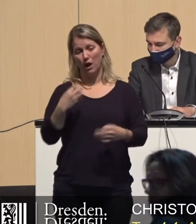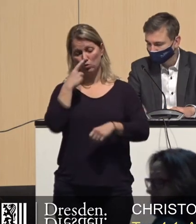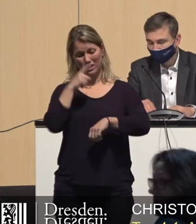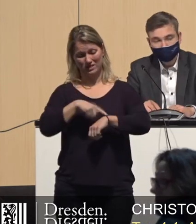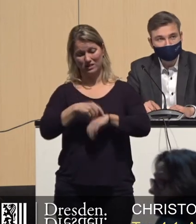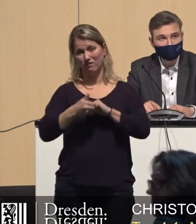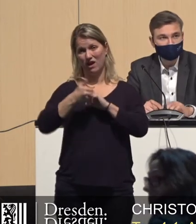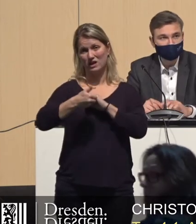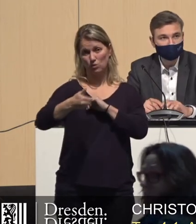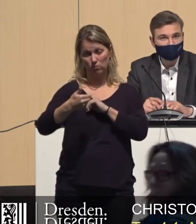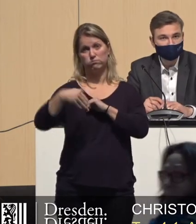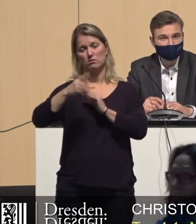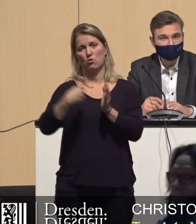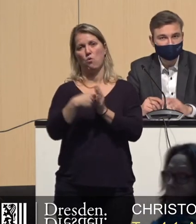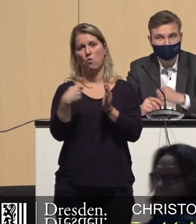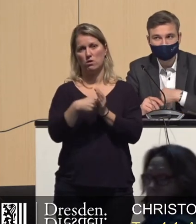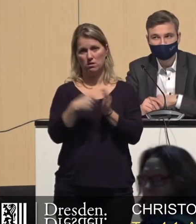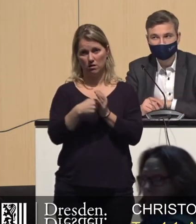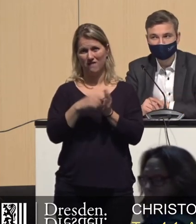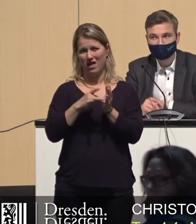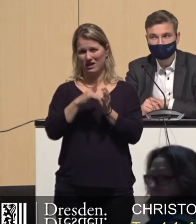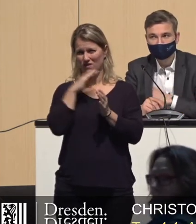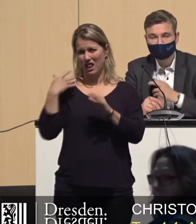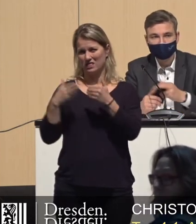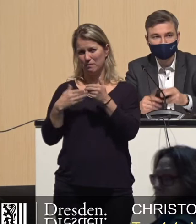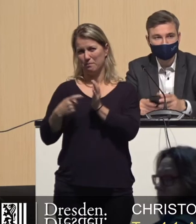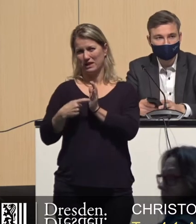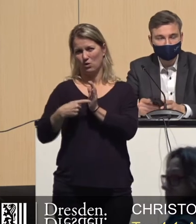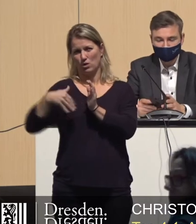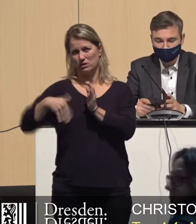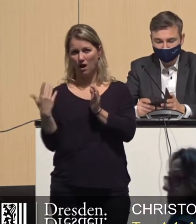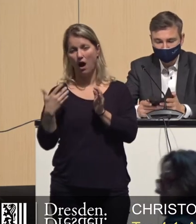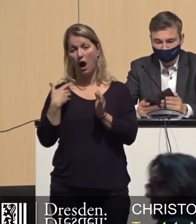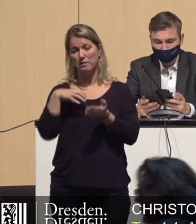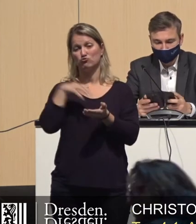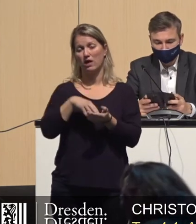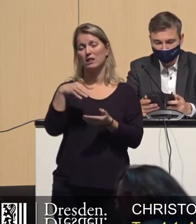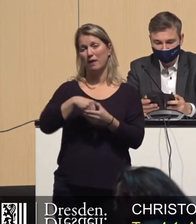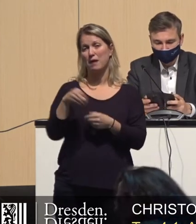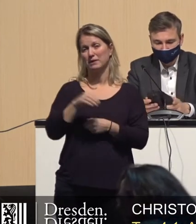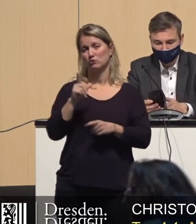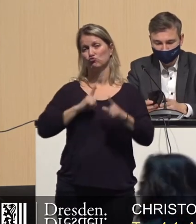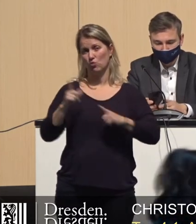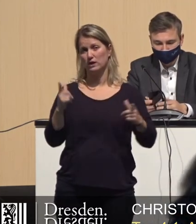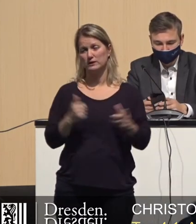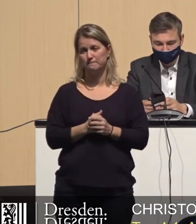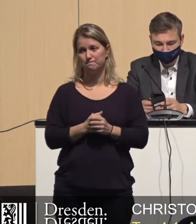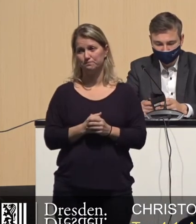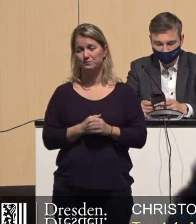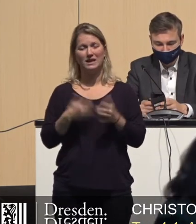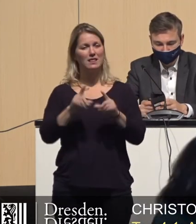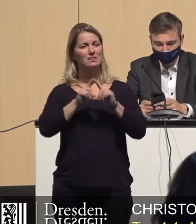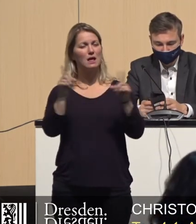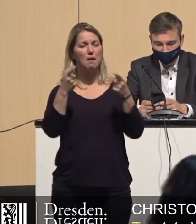Verteuerung sind oft auf Basis der vielen Nebenbedingungen. Oft auch die Stadt sicherlich nicht ganz unschuldig dabei. Vielleicht allgemein zum Thema